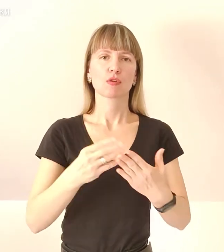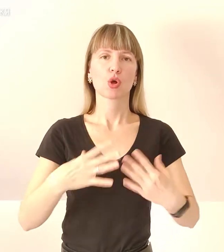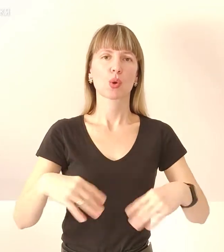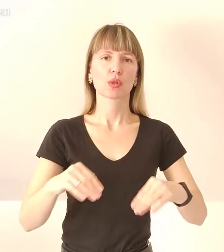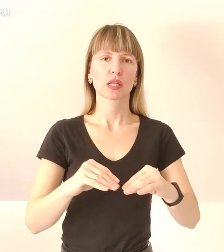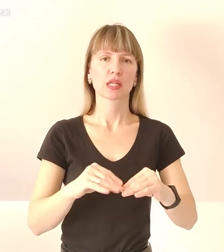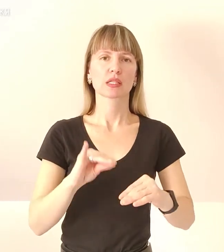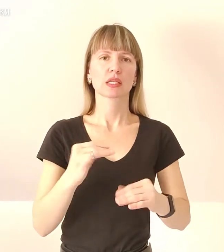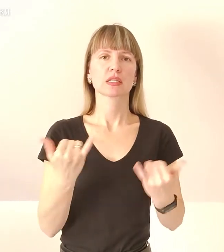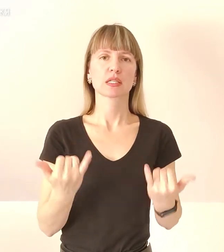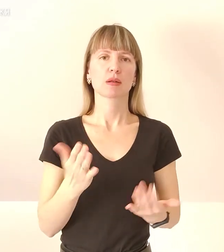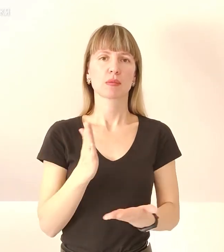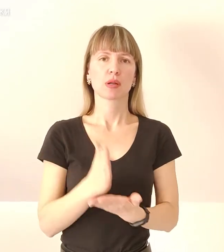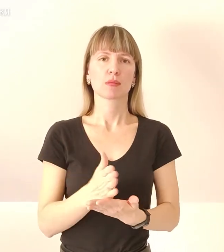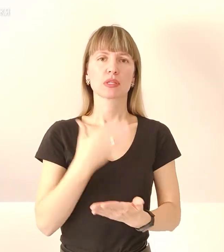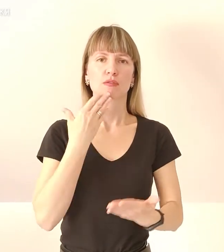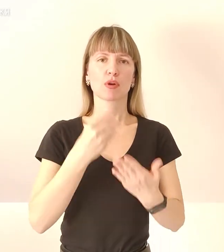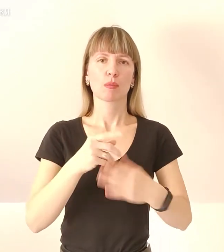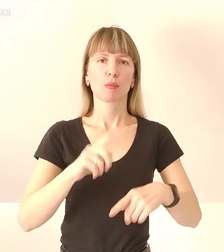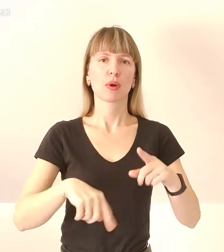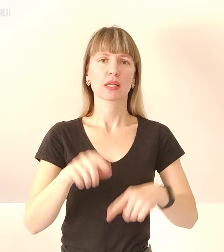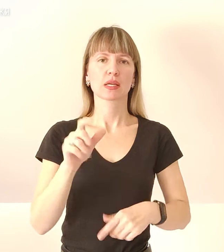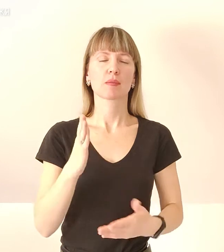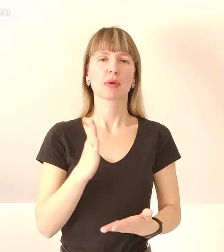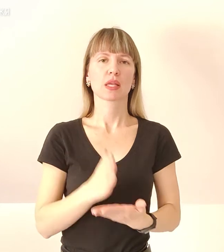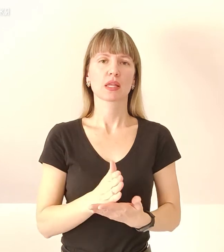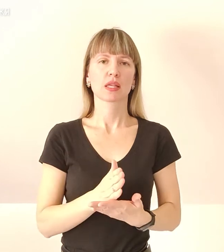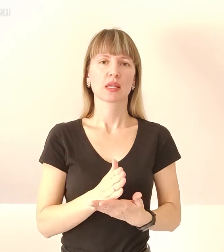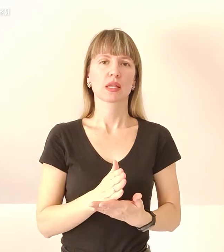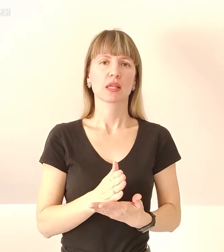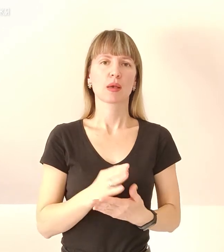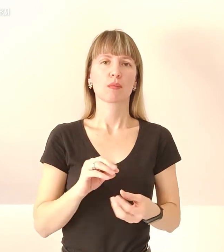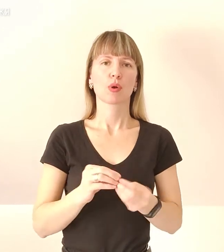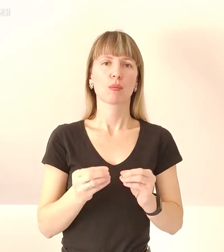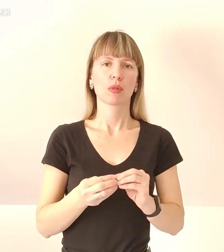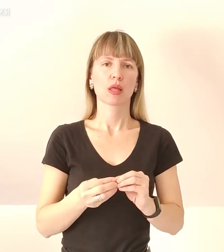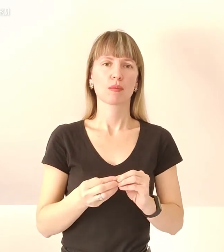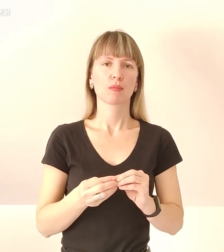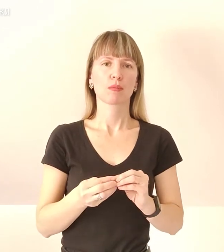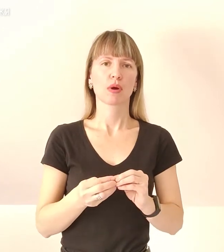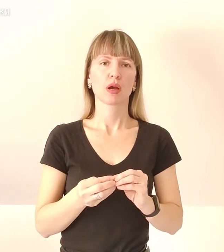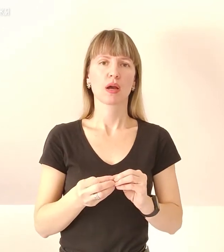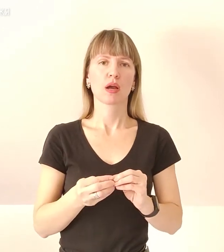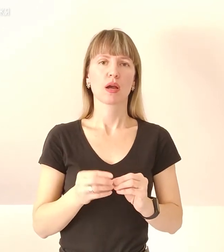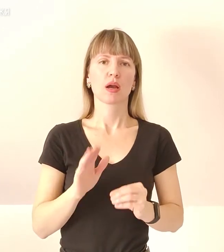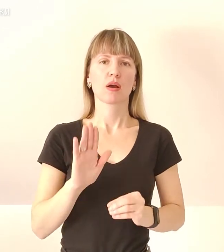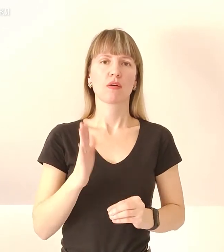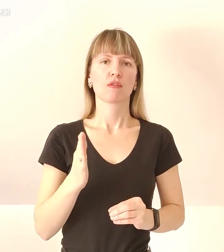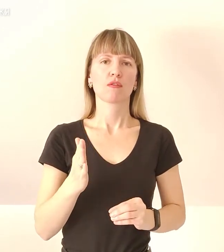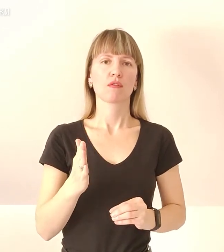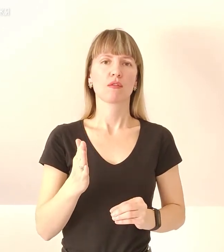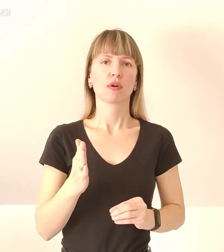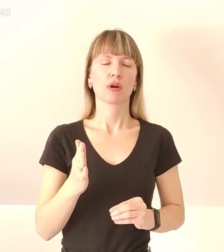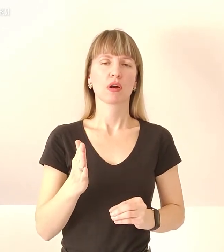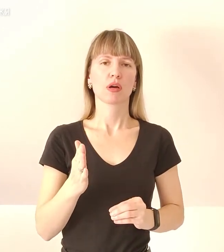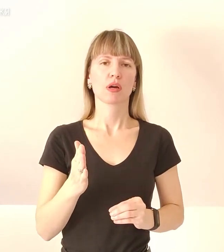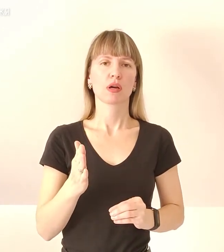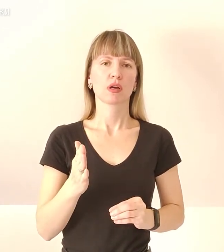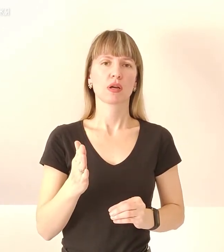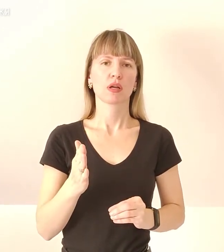і зараз перебувають зі своїми батьками. Є певна проблема в Кам'яцькому, в закладі